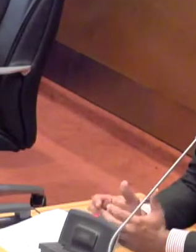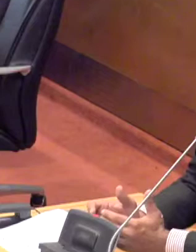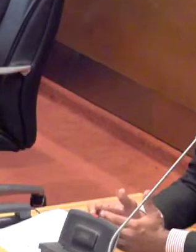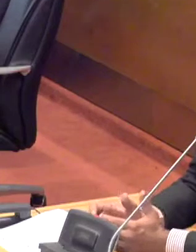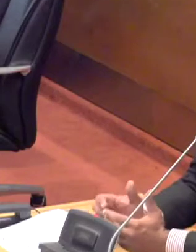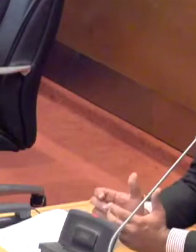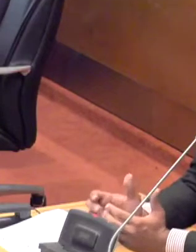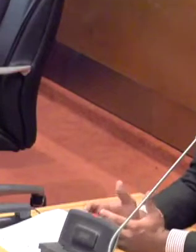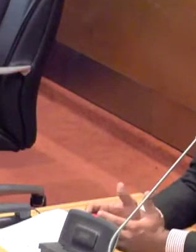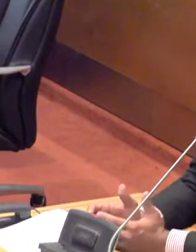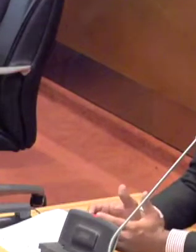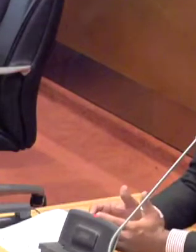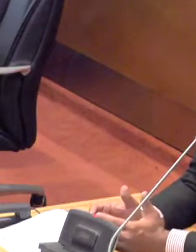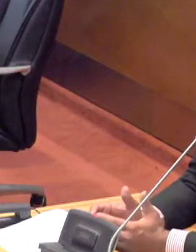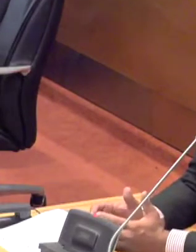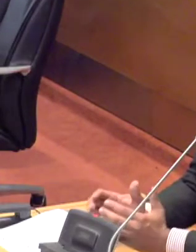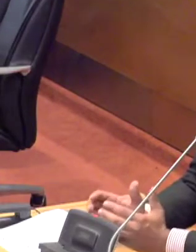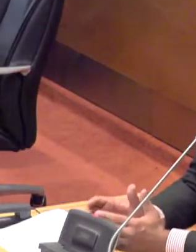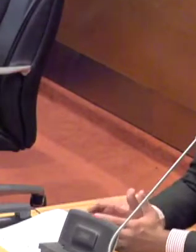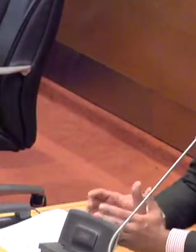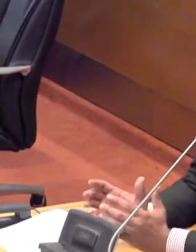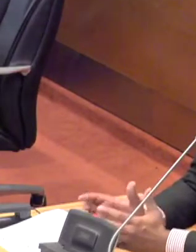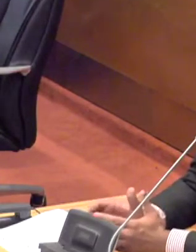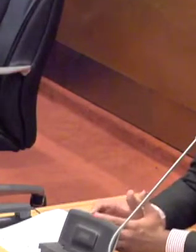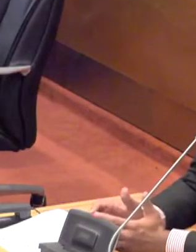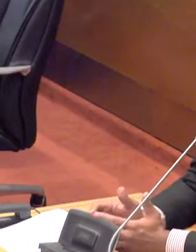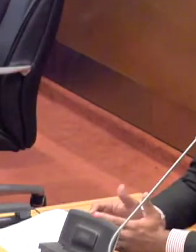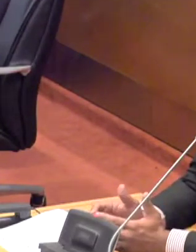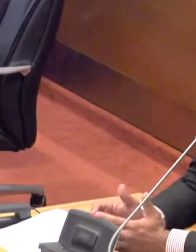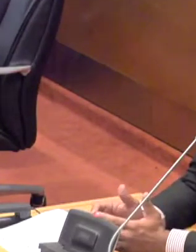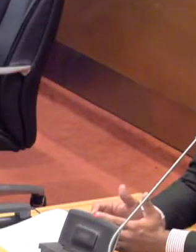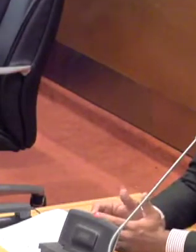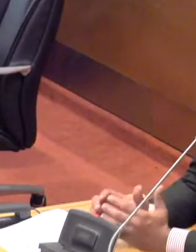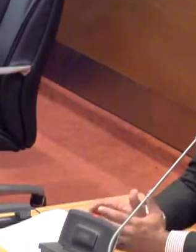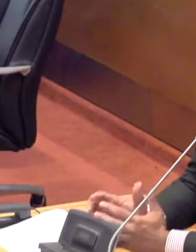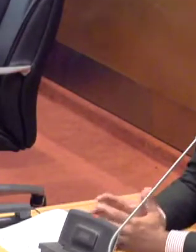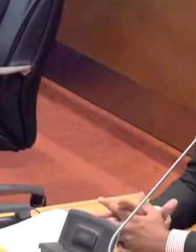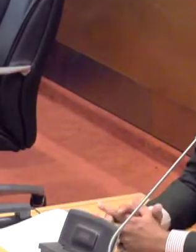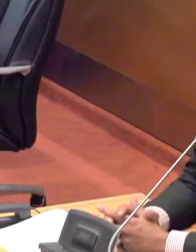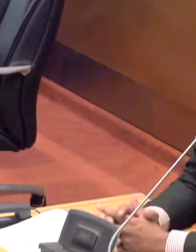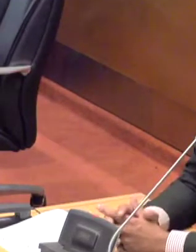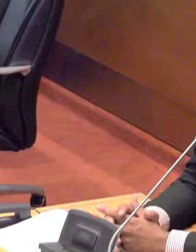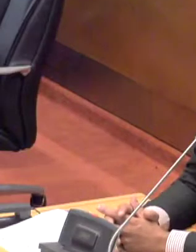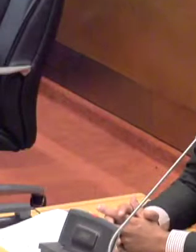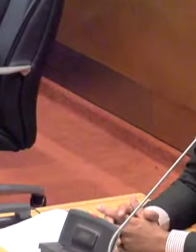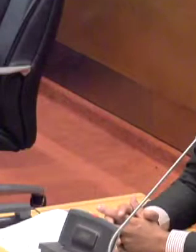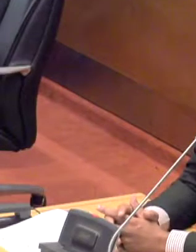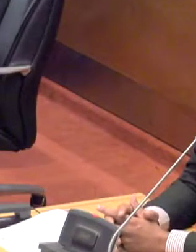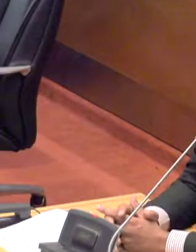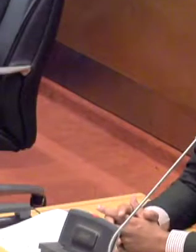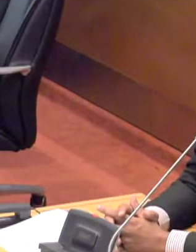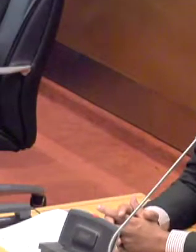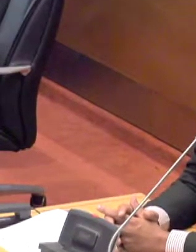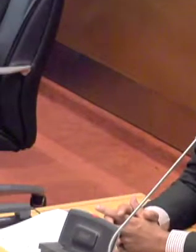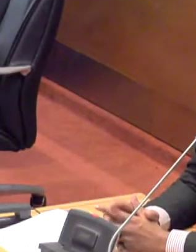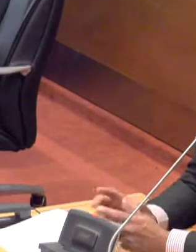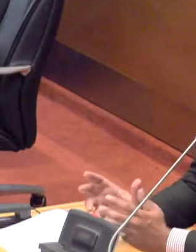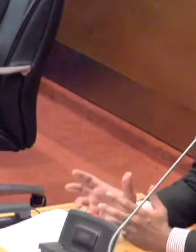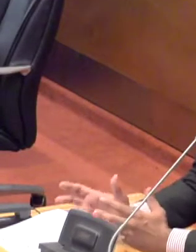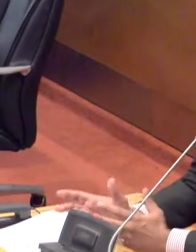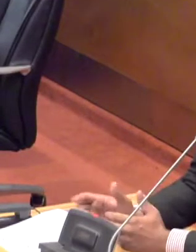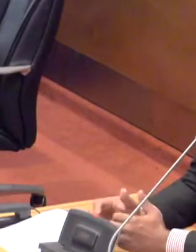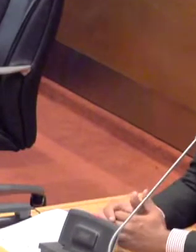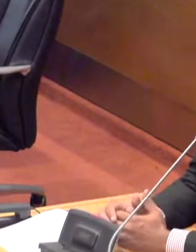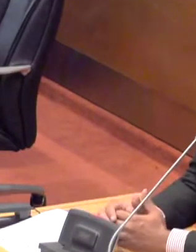limitações estruturais que a deputada sempre fez campanha do Maranhão. E o que